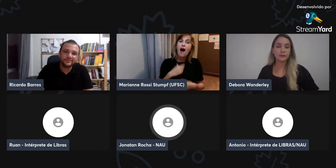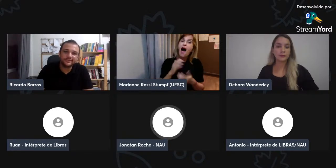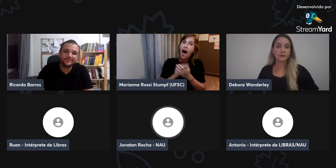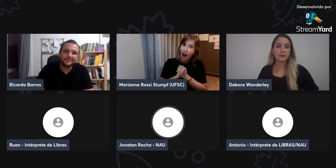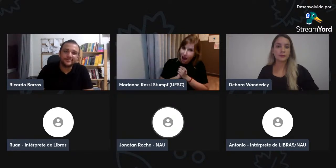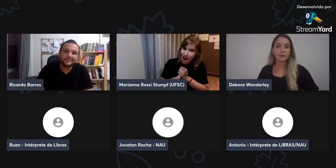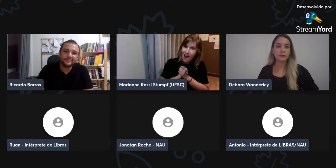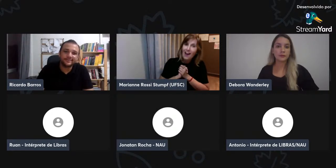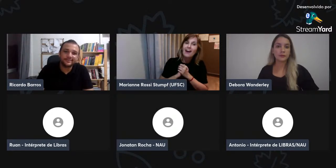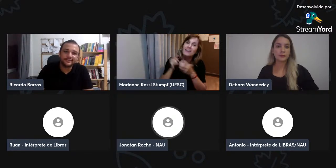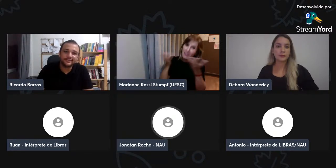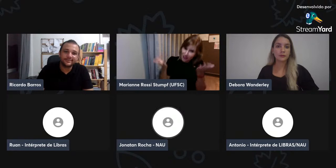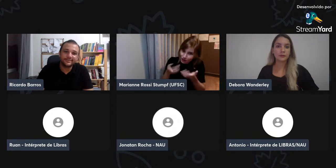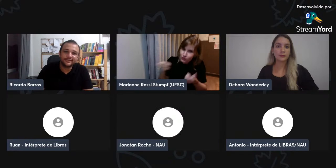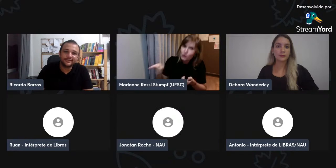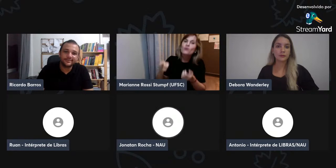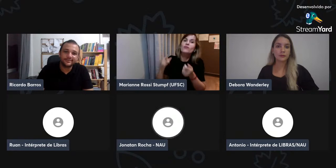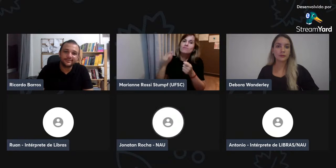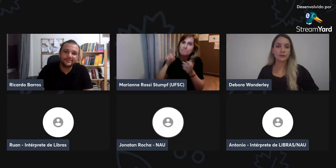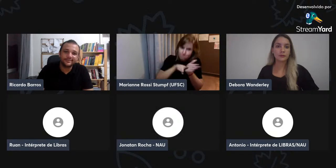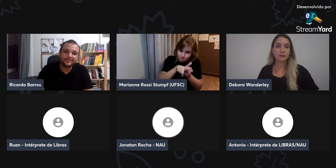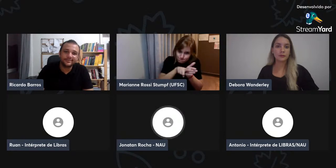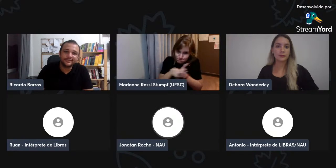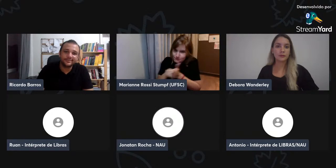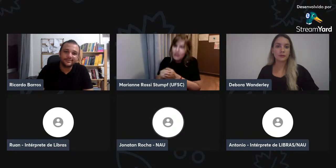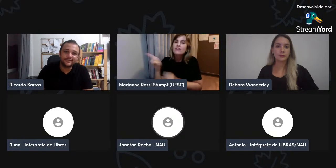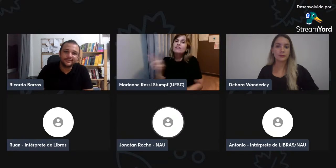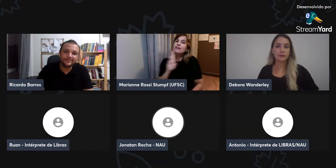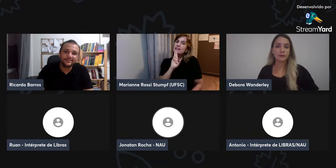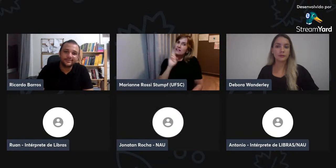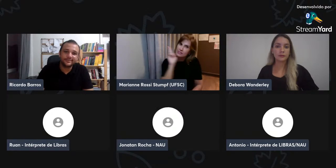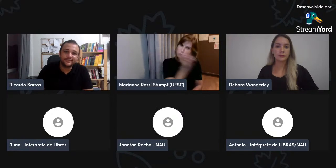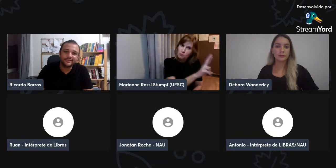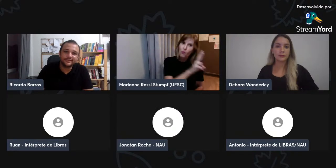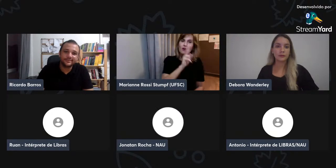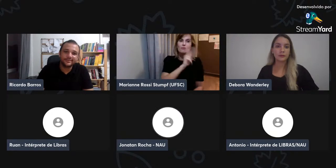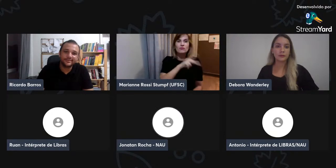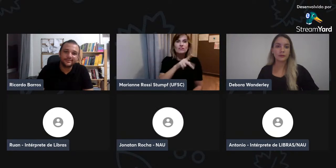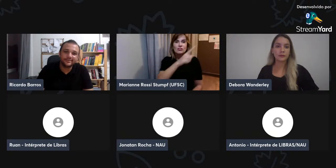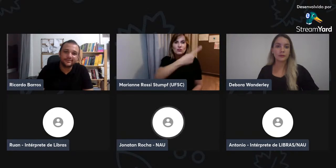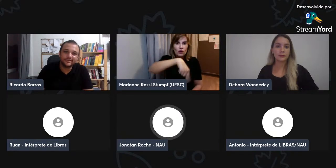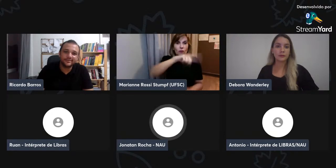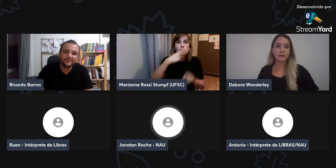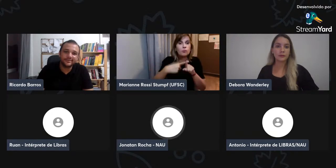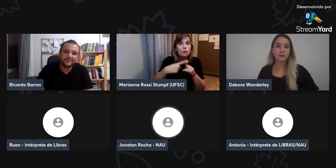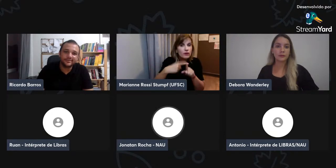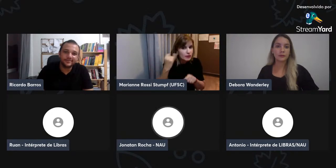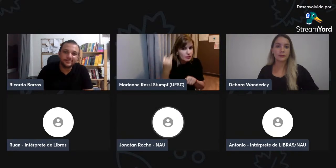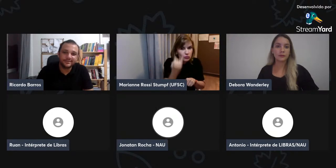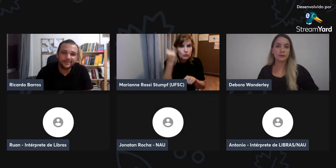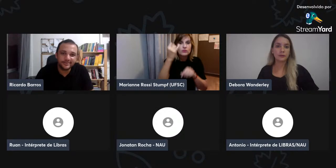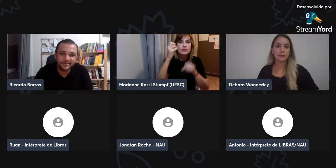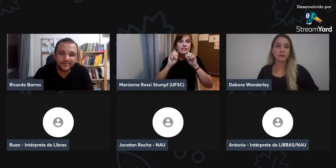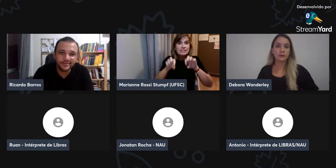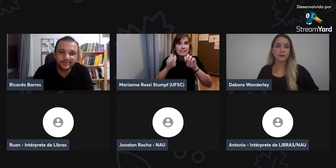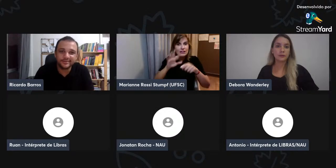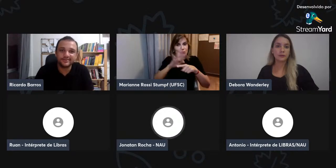compreensão, a dificuldade, sanar essas dificuldades. Então, hoje, eu respondo que